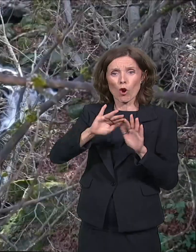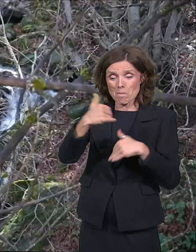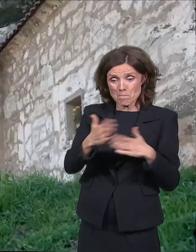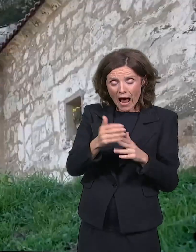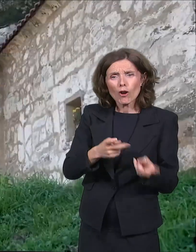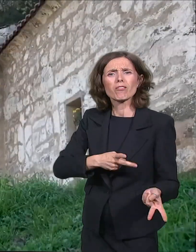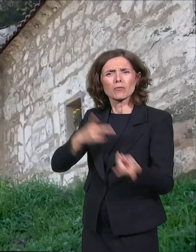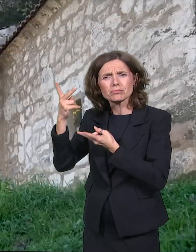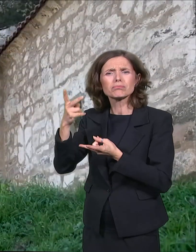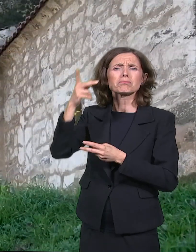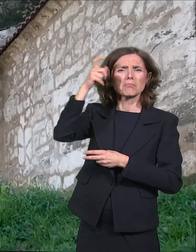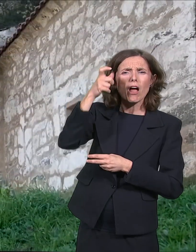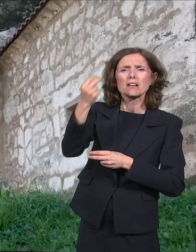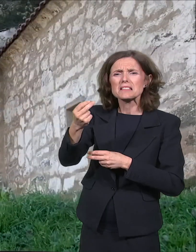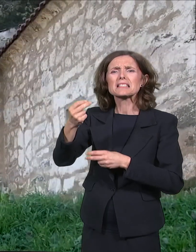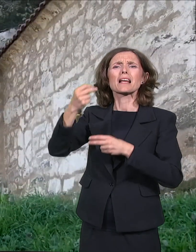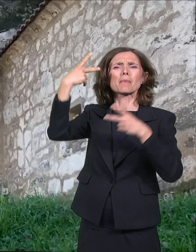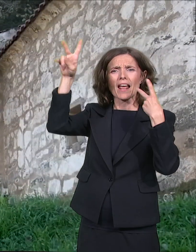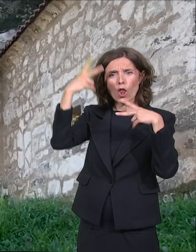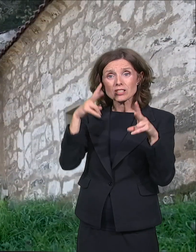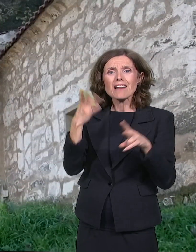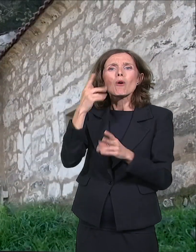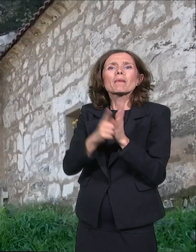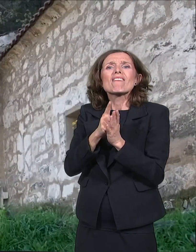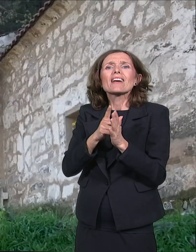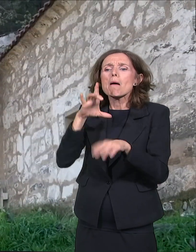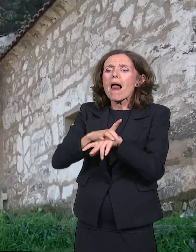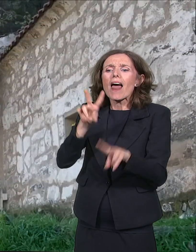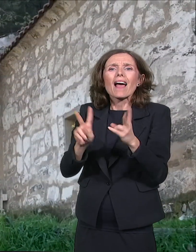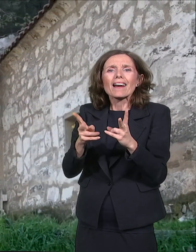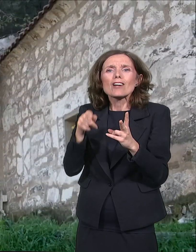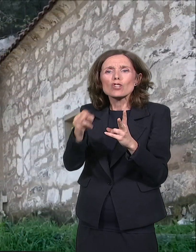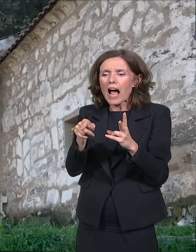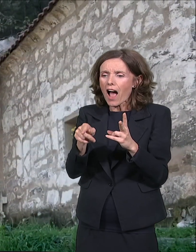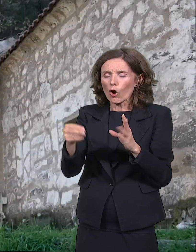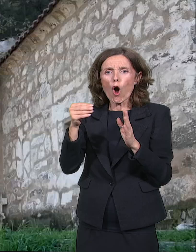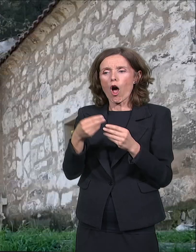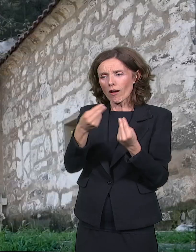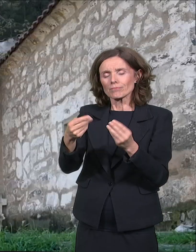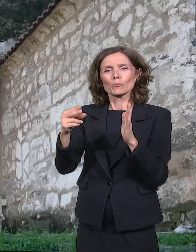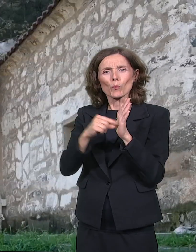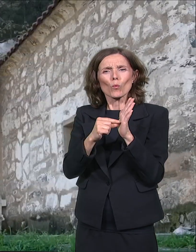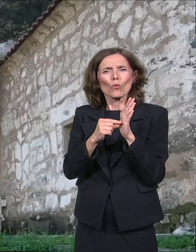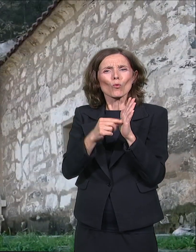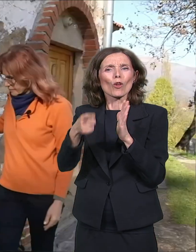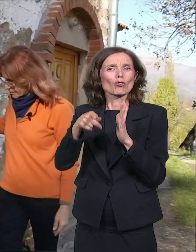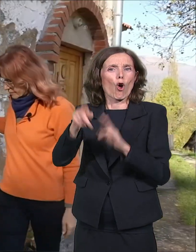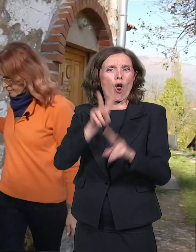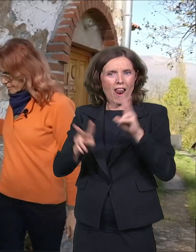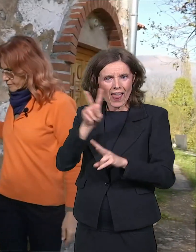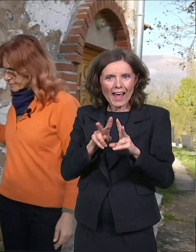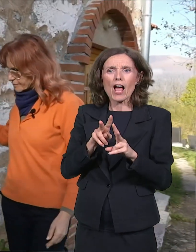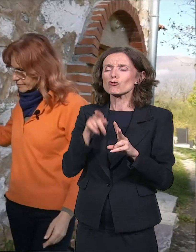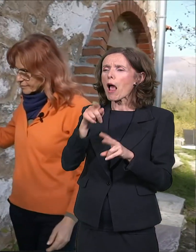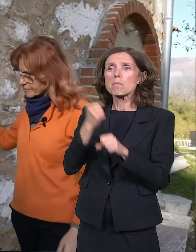cenija, a korišćene u lečenju, posao je bio unosen, ali je i on kratko trajao, zbog silnih turskih smicalica, zbog